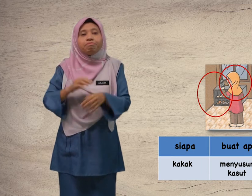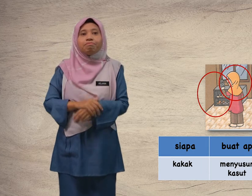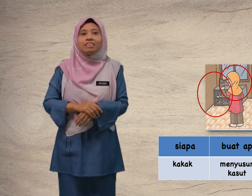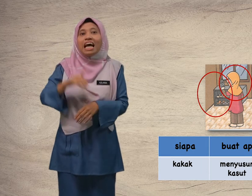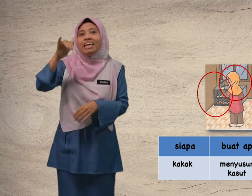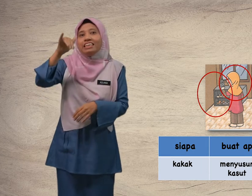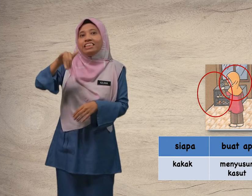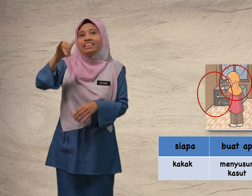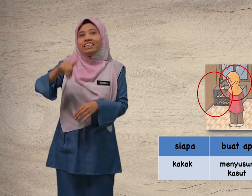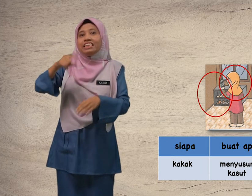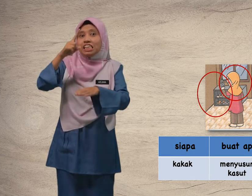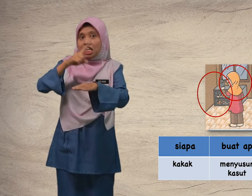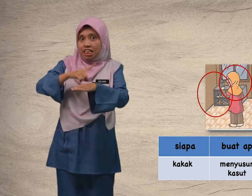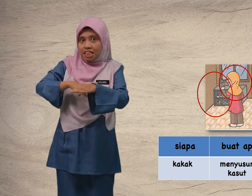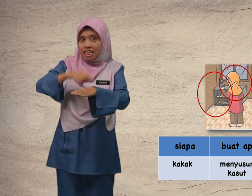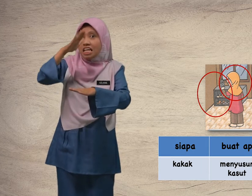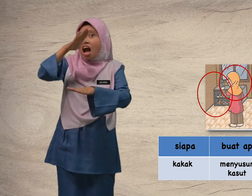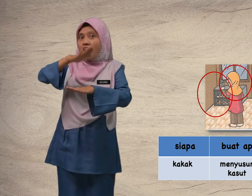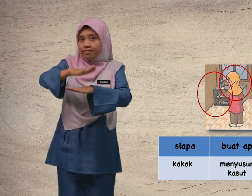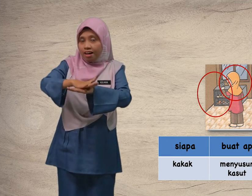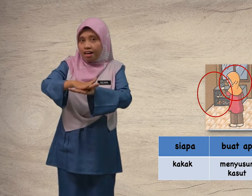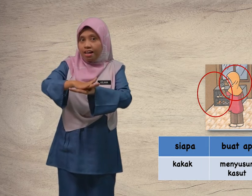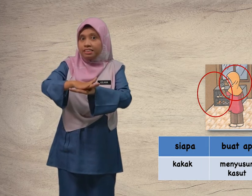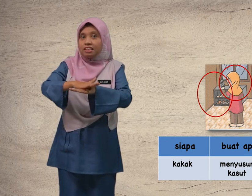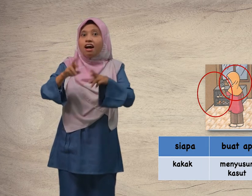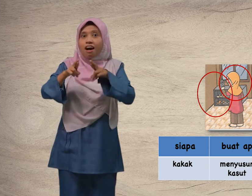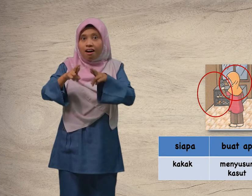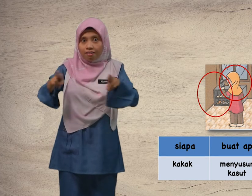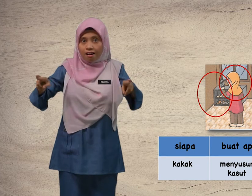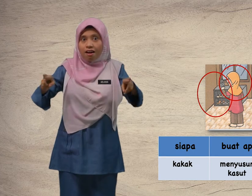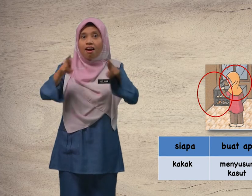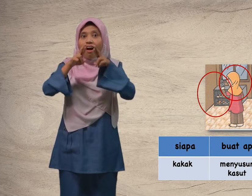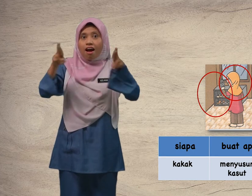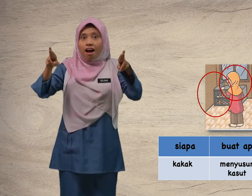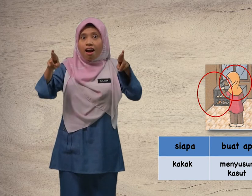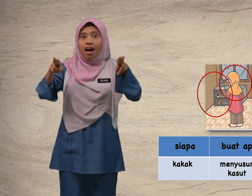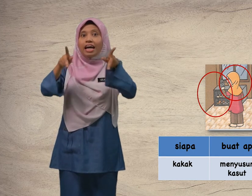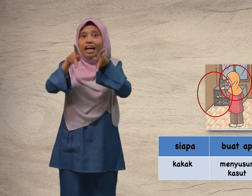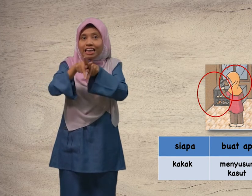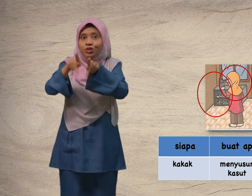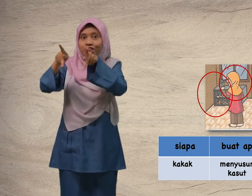Ya, Ya, di di atas atas rak rak kasut. kasut.